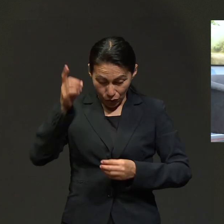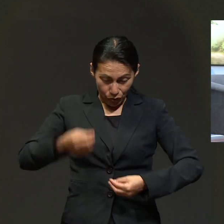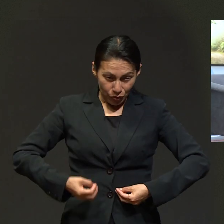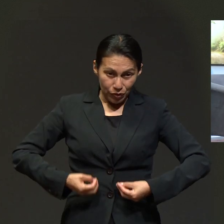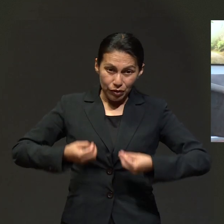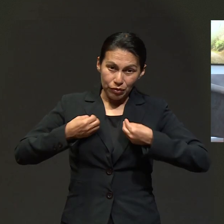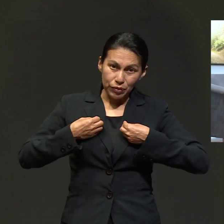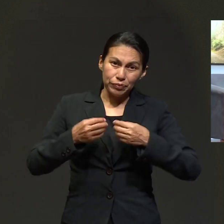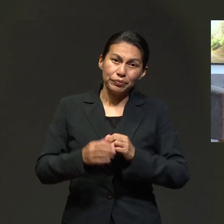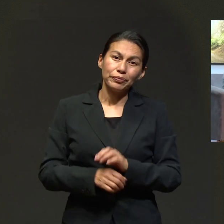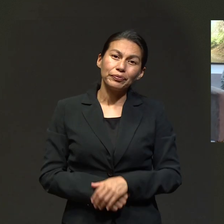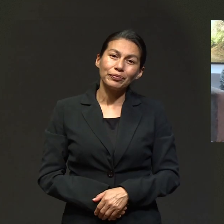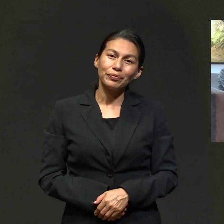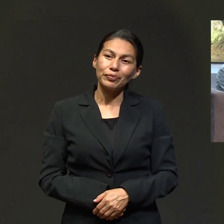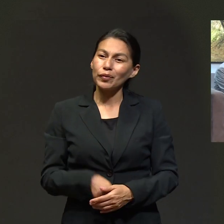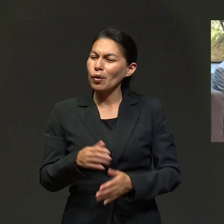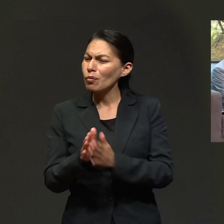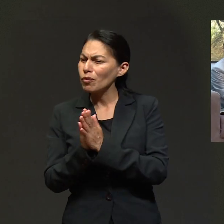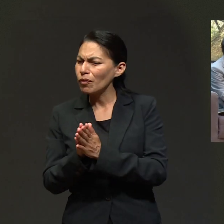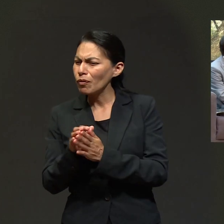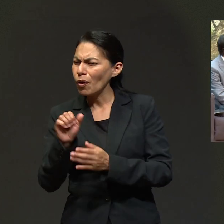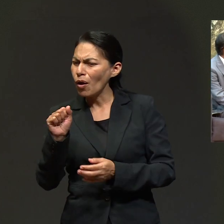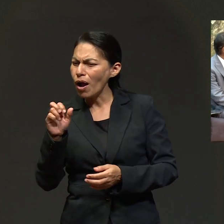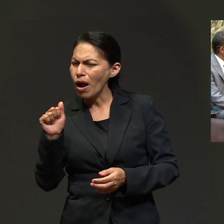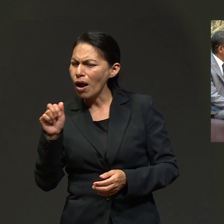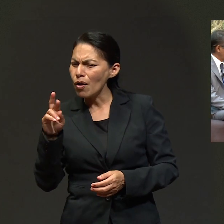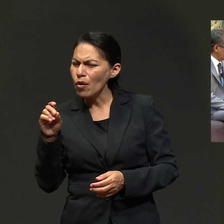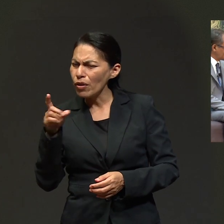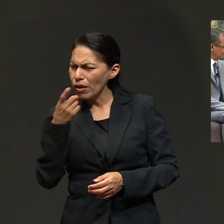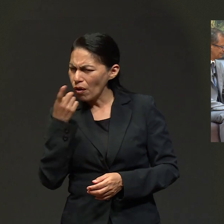Parodi, ¿puedes orar? Sí, cómo no. Oremos.